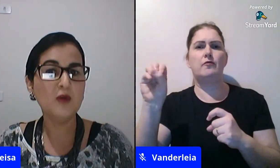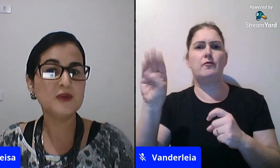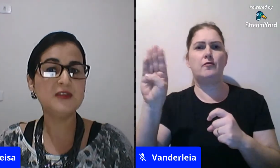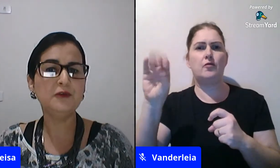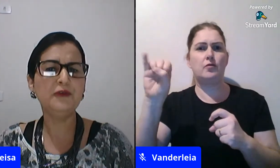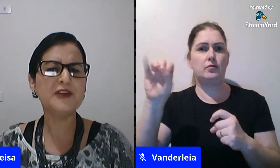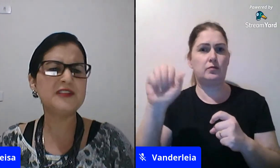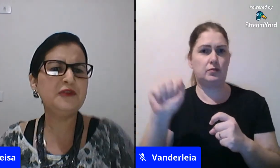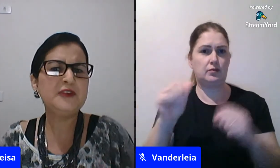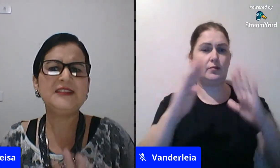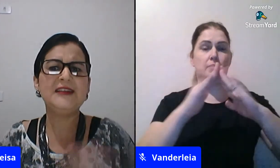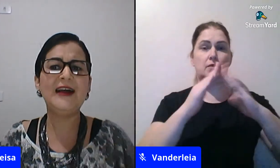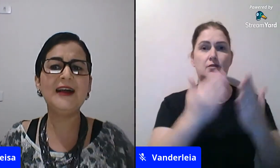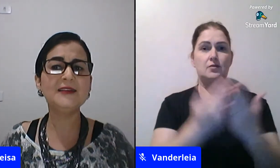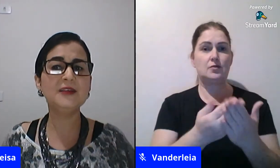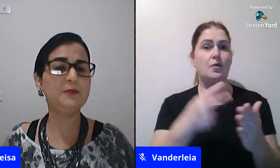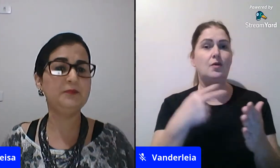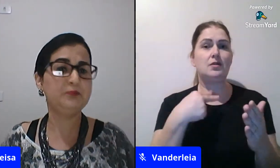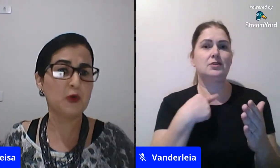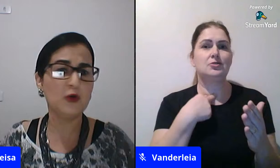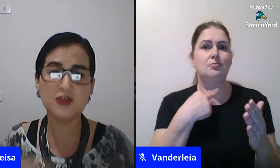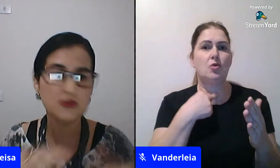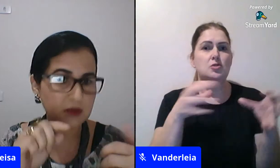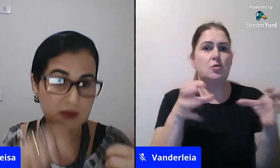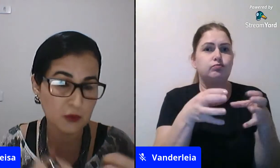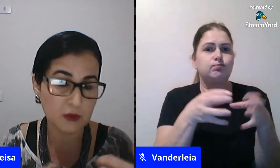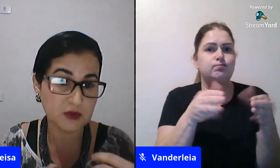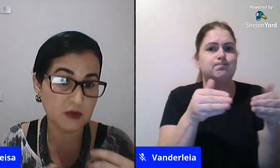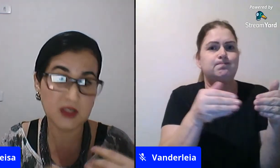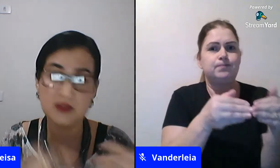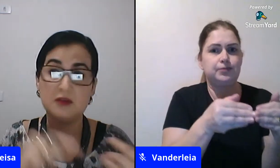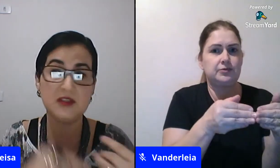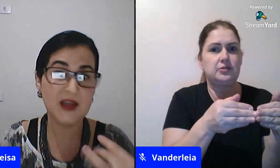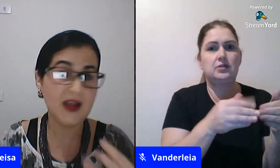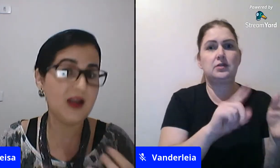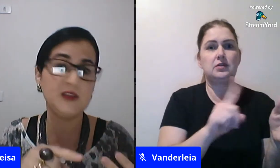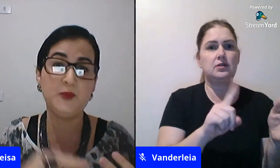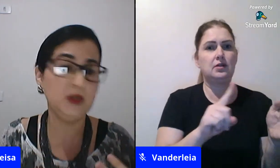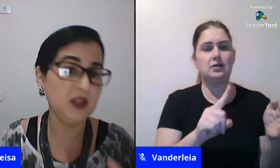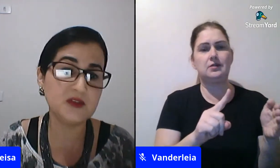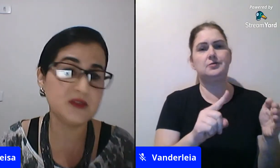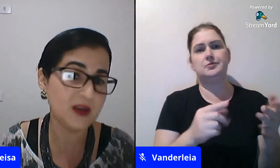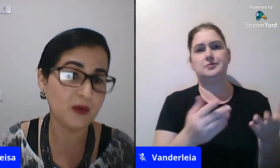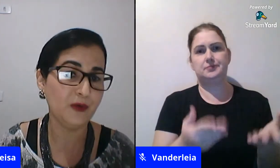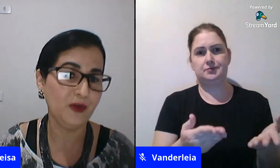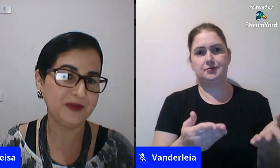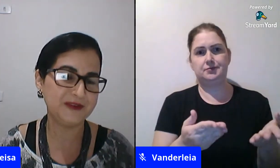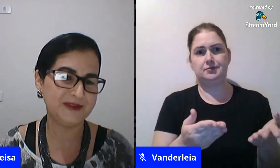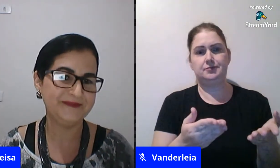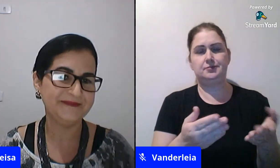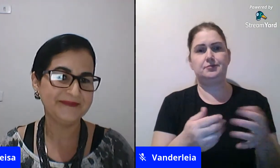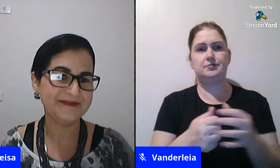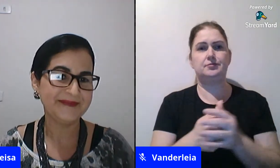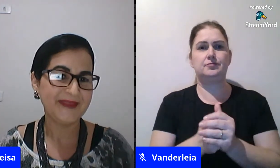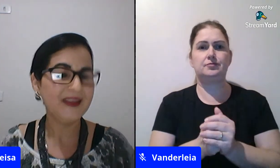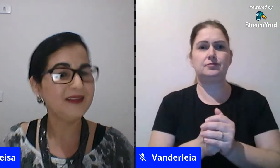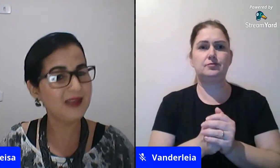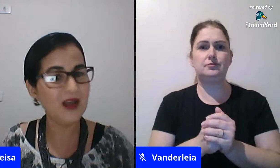como se não fosse influenciada por condicionantes sociais, políticos e econômicos.